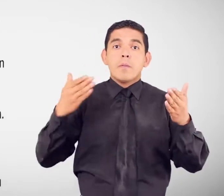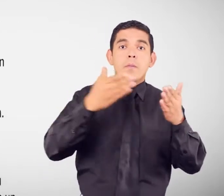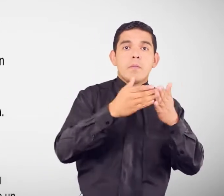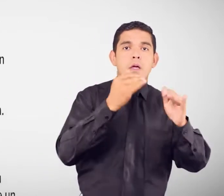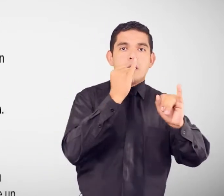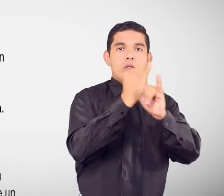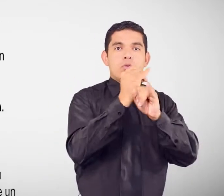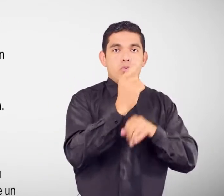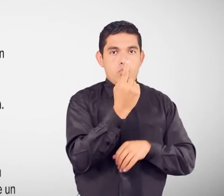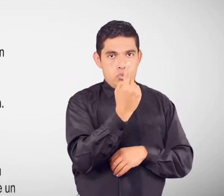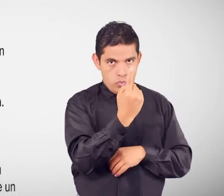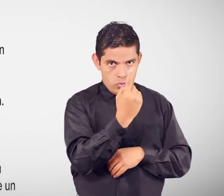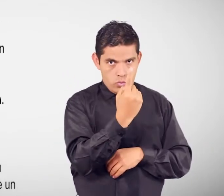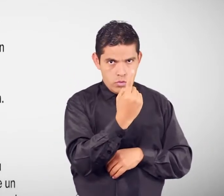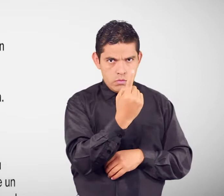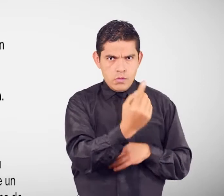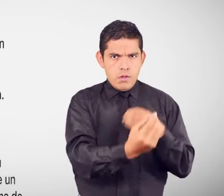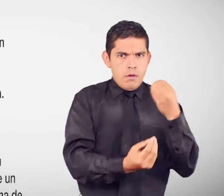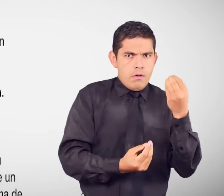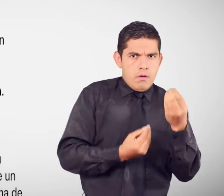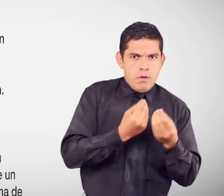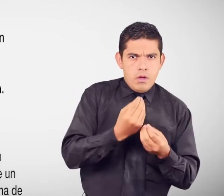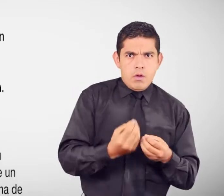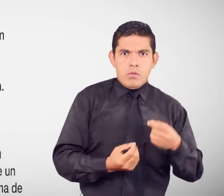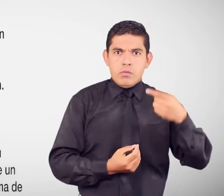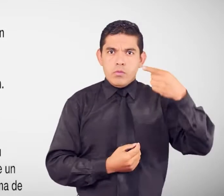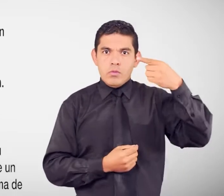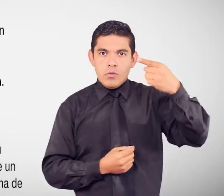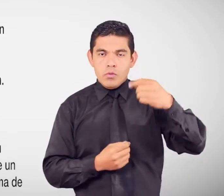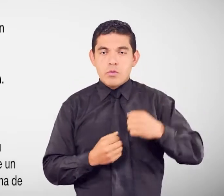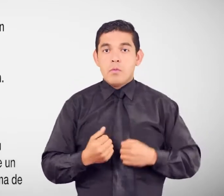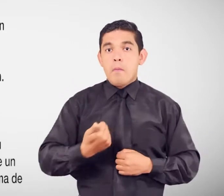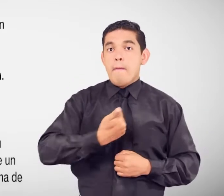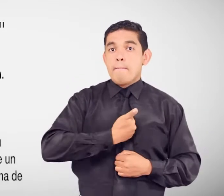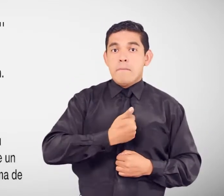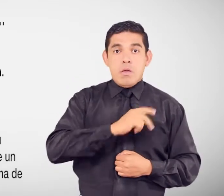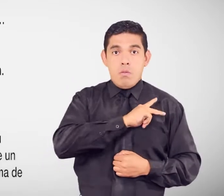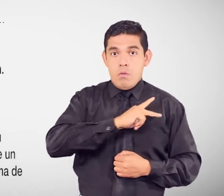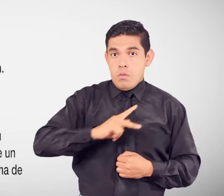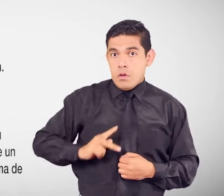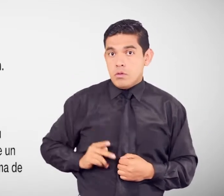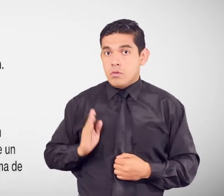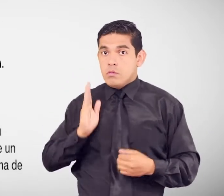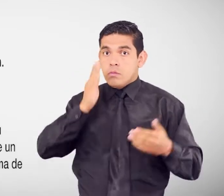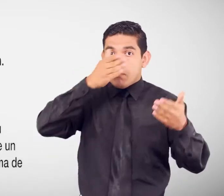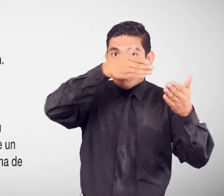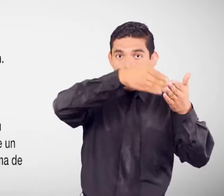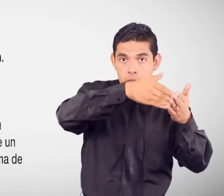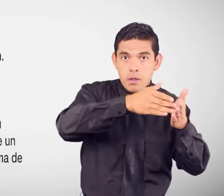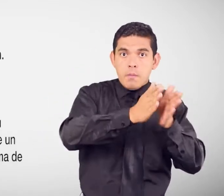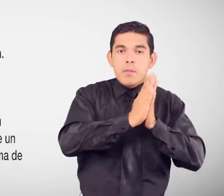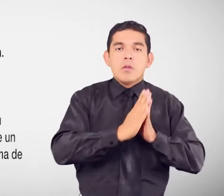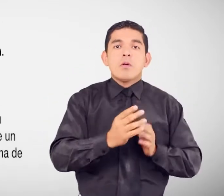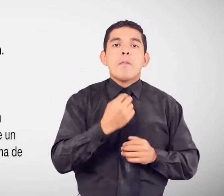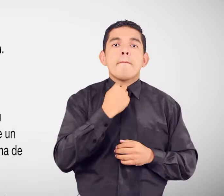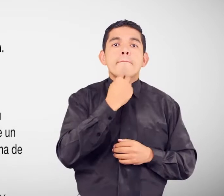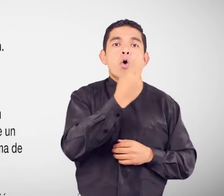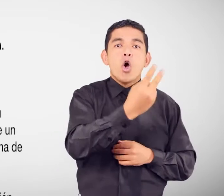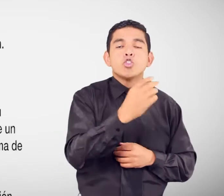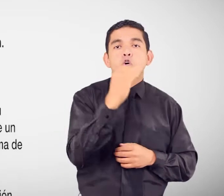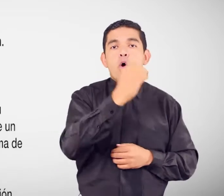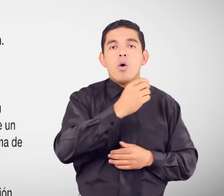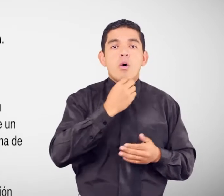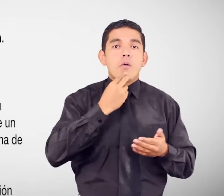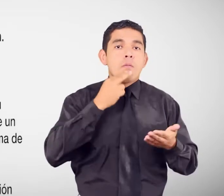institución. ¿Qué se debe hacer? 1. Acudir personalmente y presentar tu petición en forma verbal o escrita